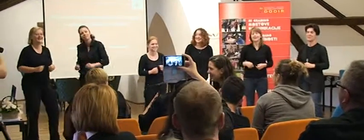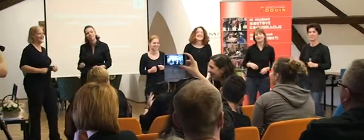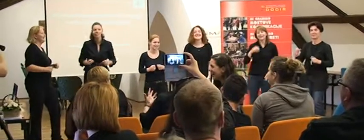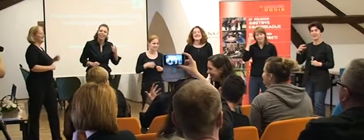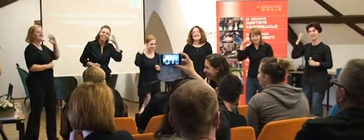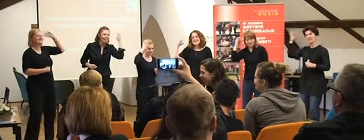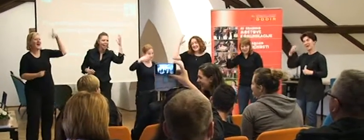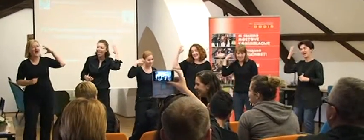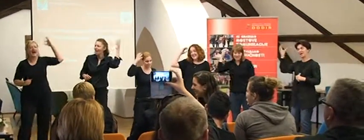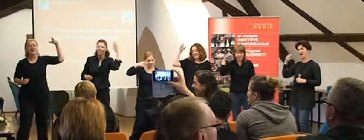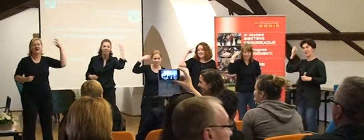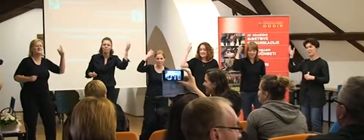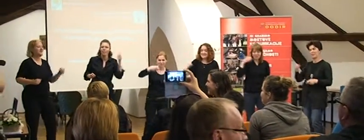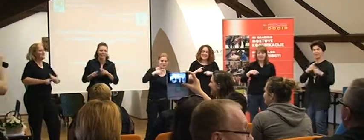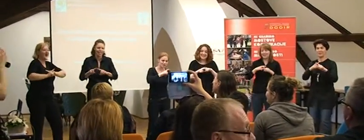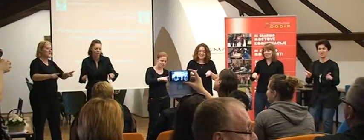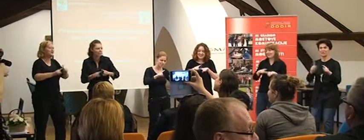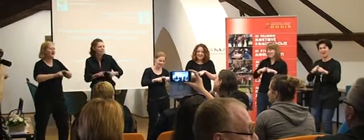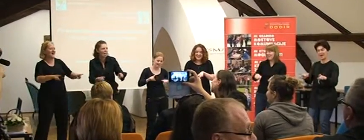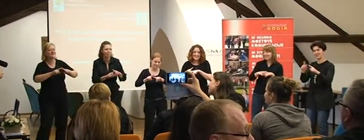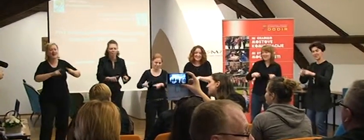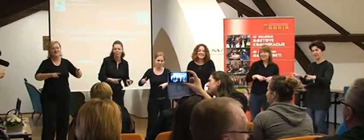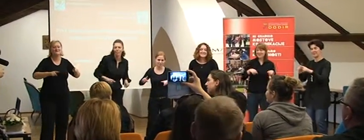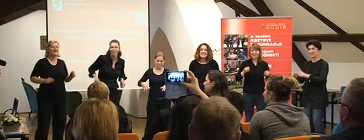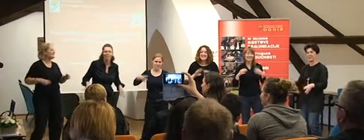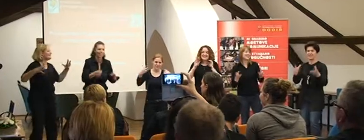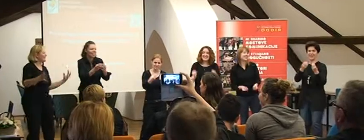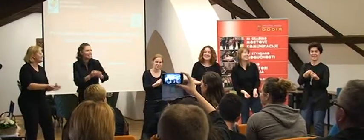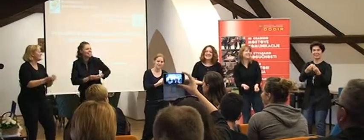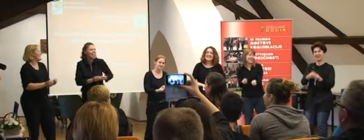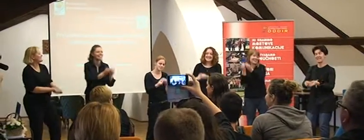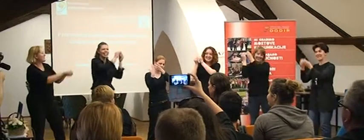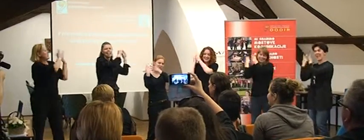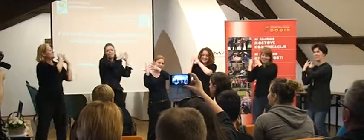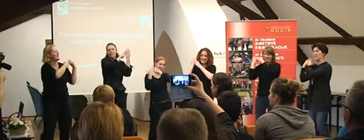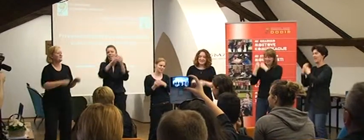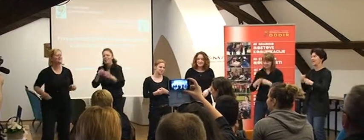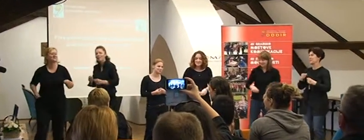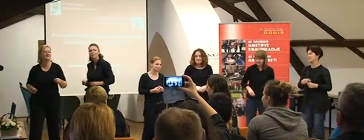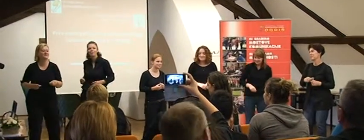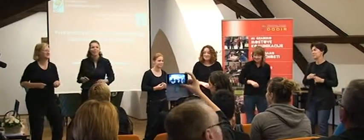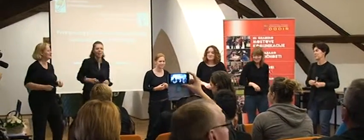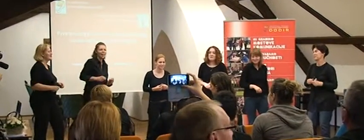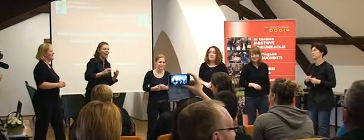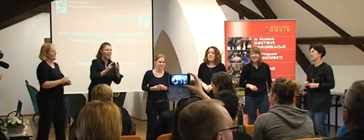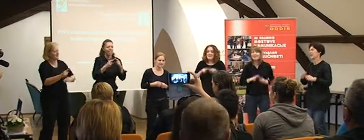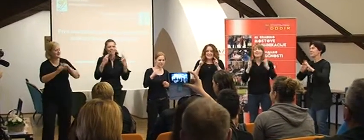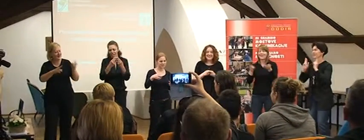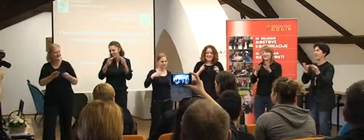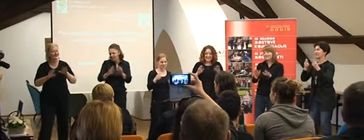Sanjam da ostavljam Sve iza sebe Svijet